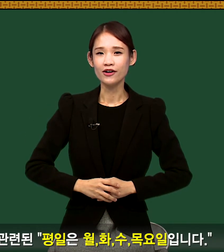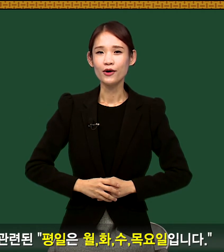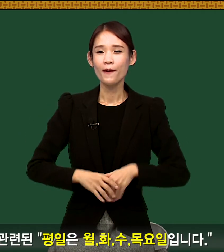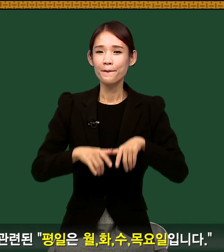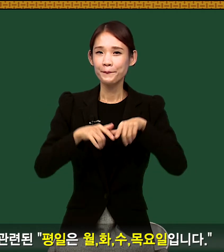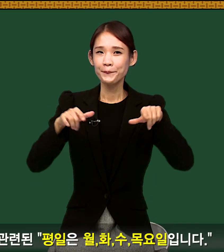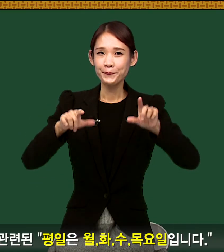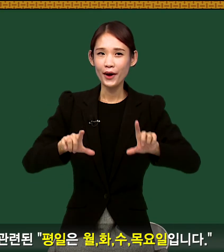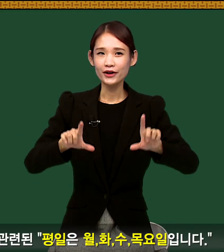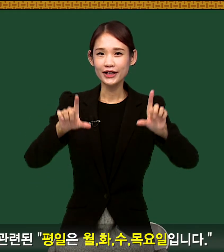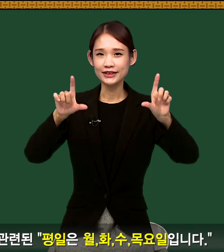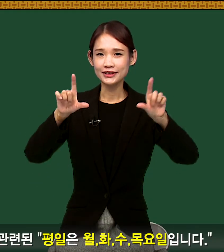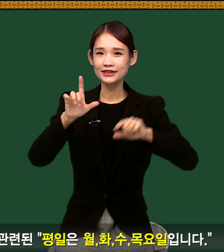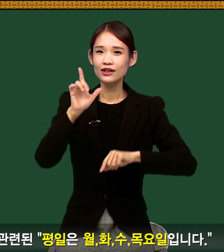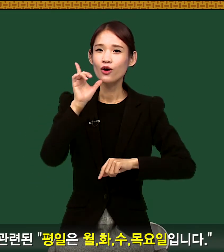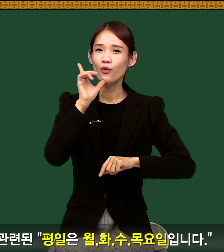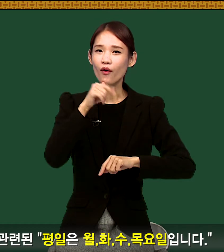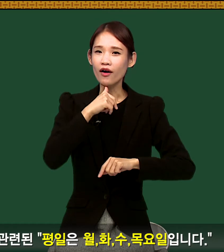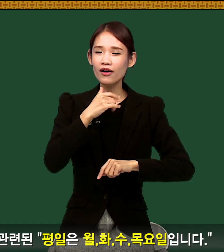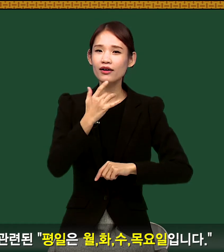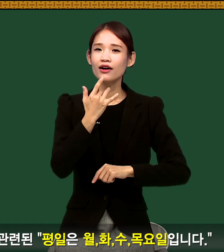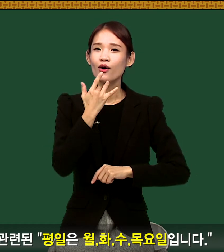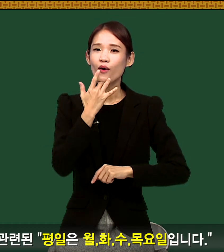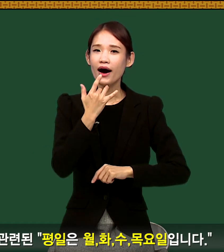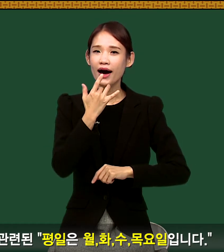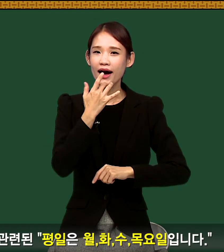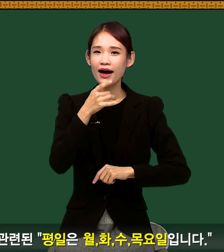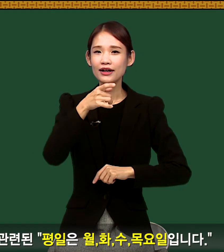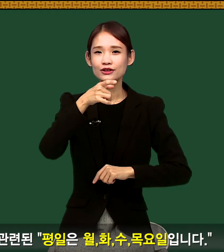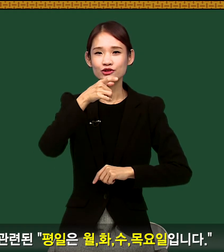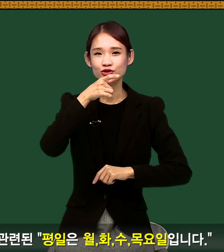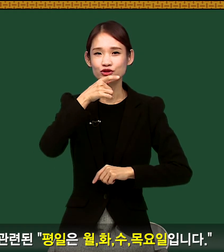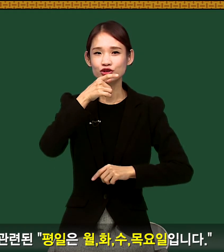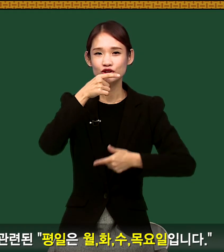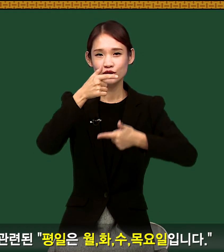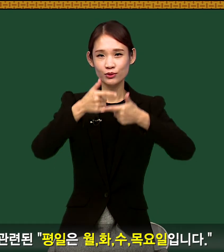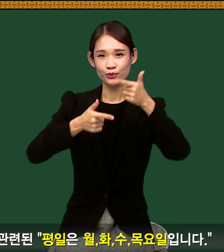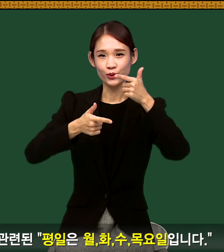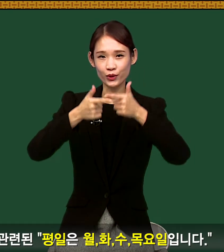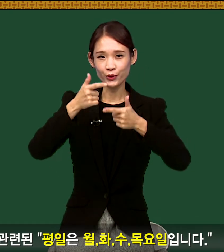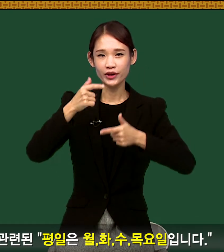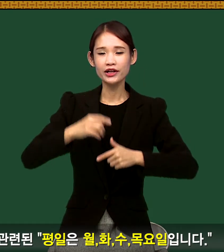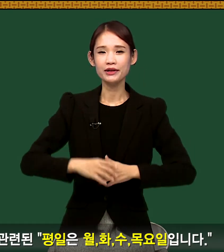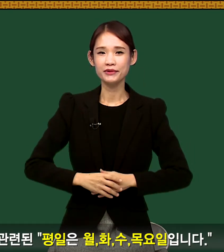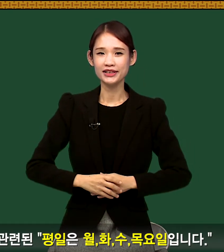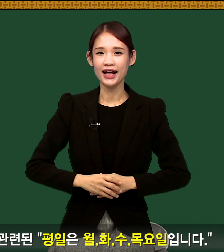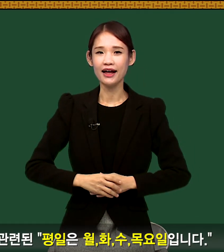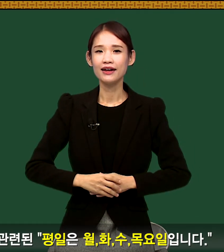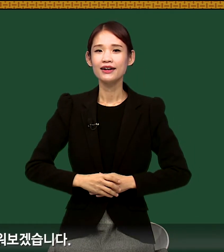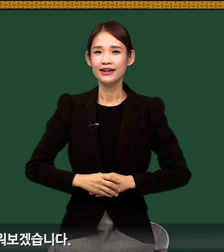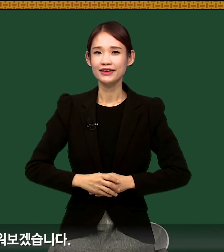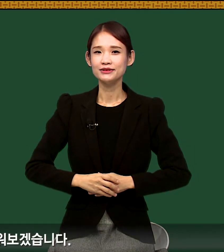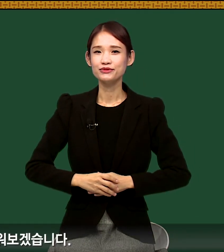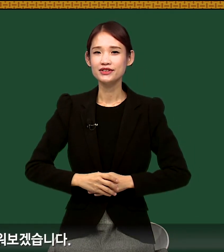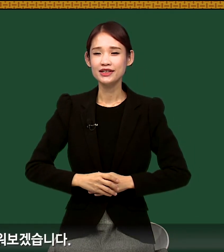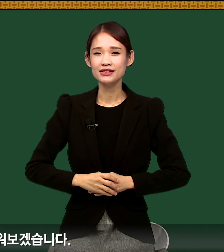평일은 월, 화, 수, 목요일입니다. 라는 문장을